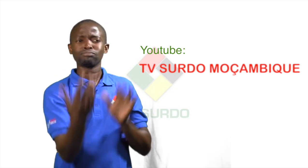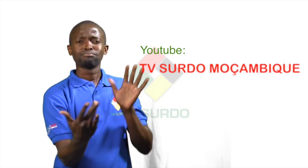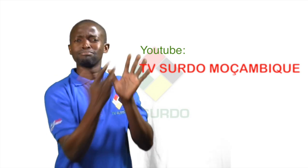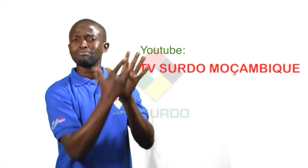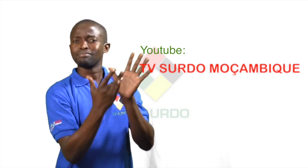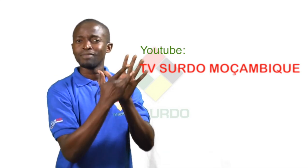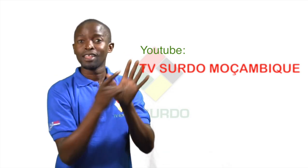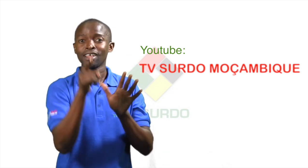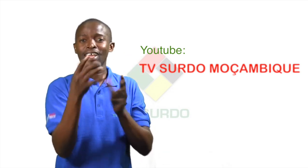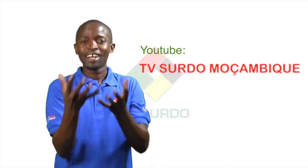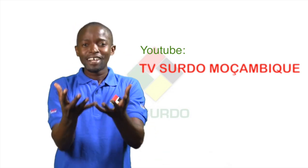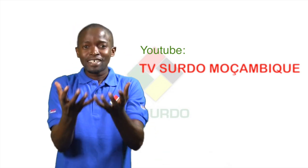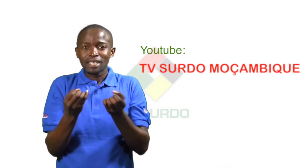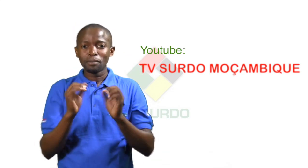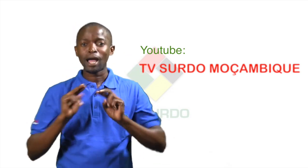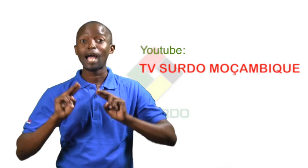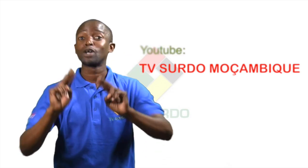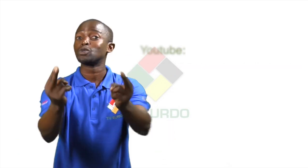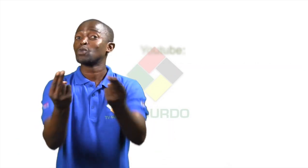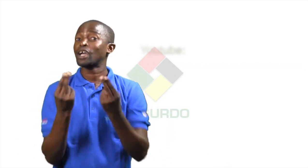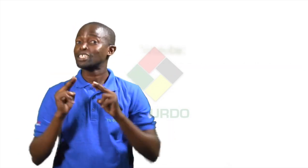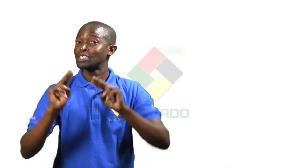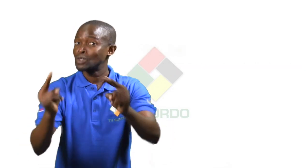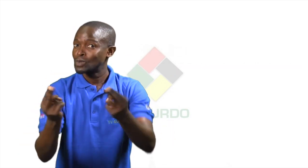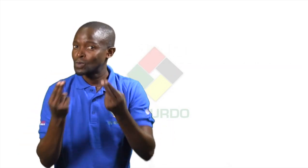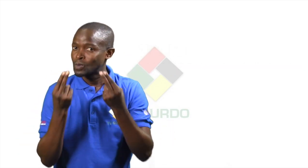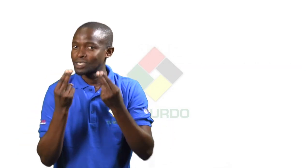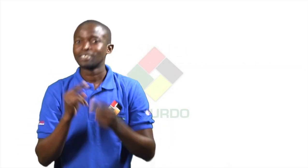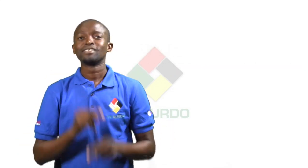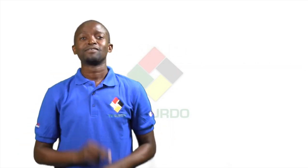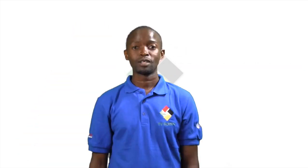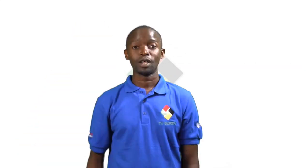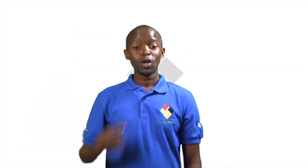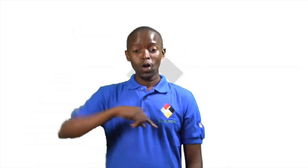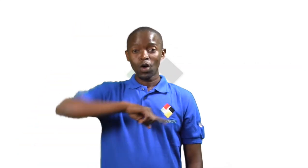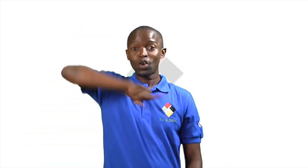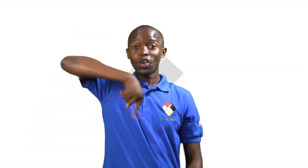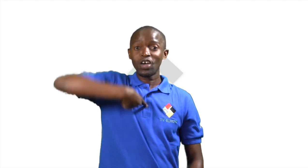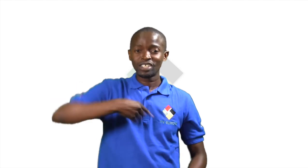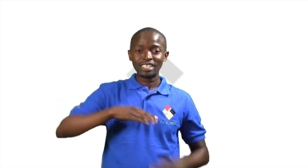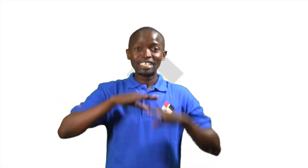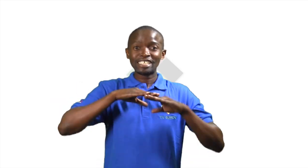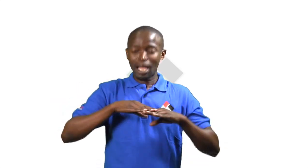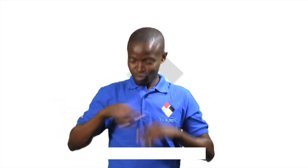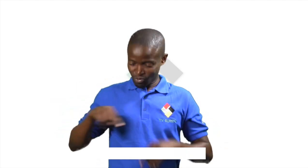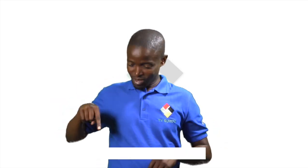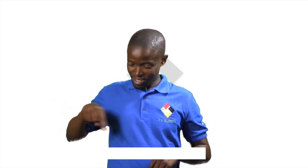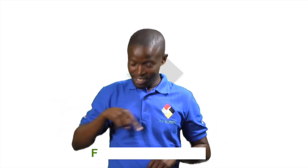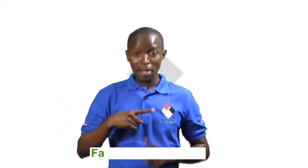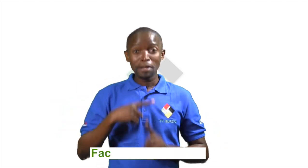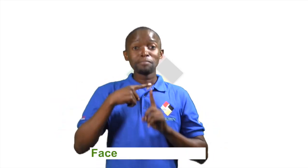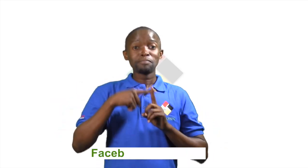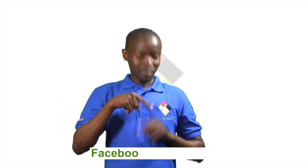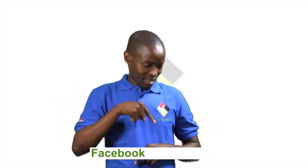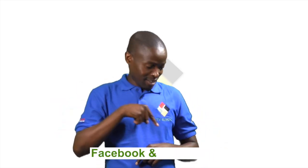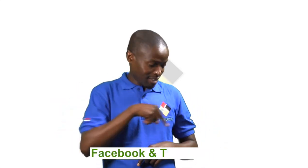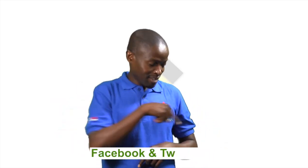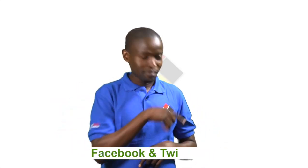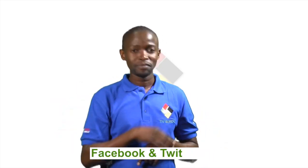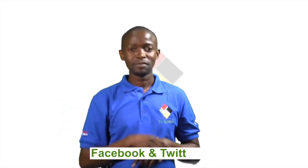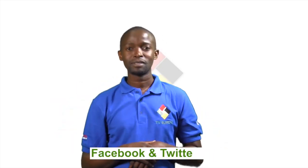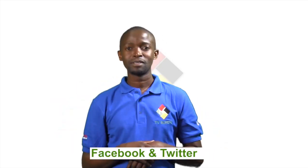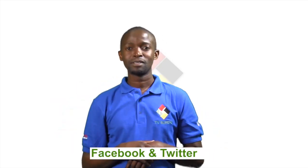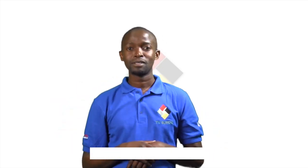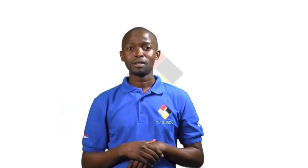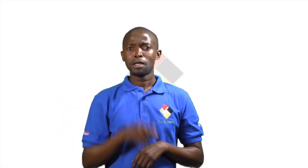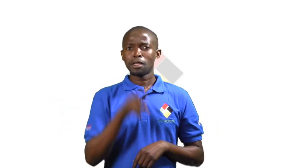página para receber atualizações constantes em primeira mão. Estamos também presentes no Facebook e no